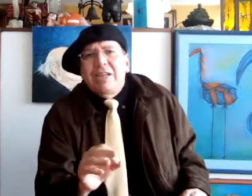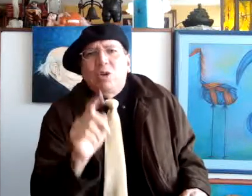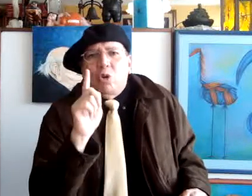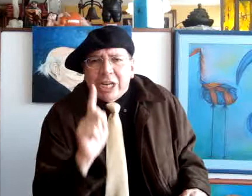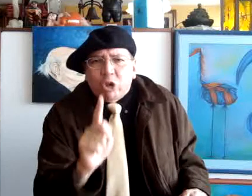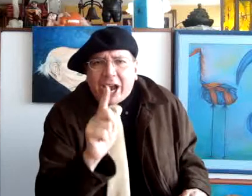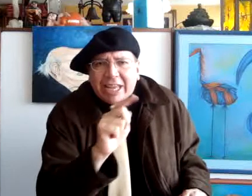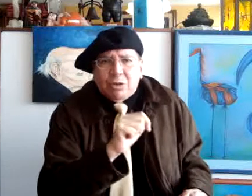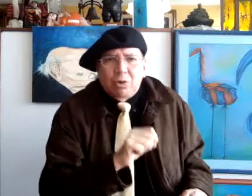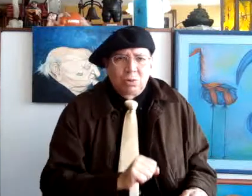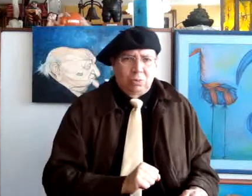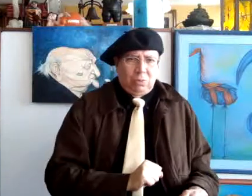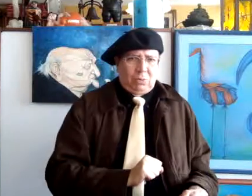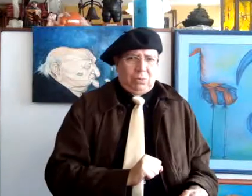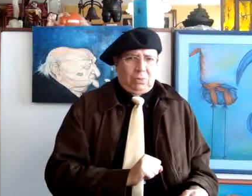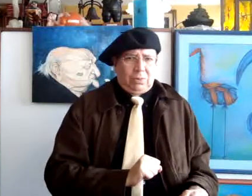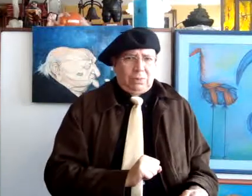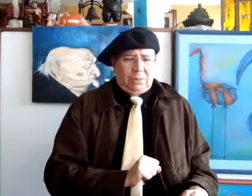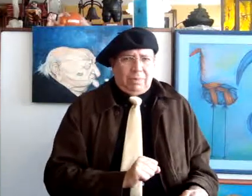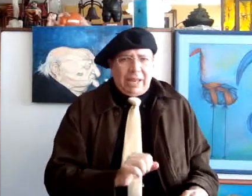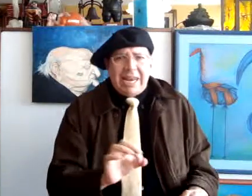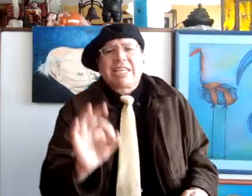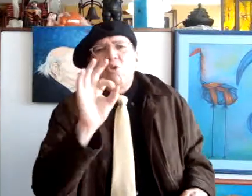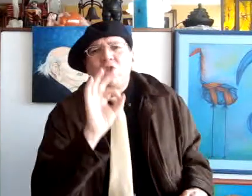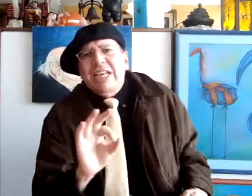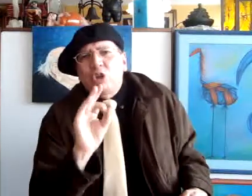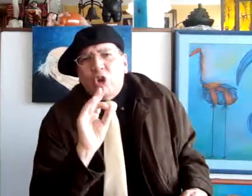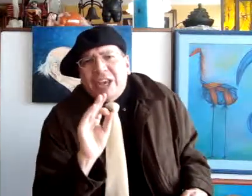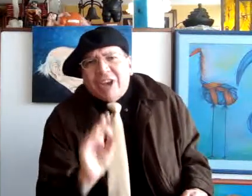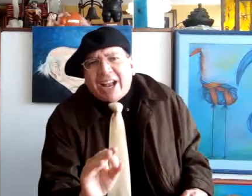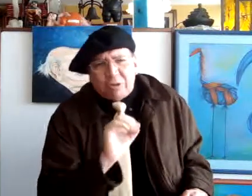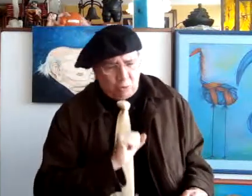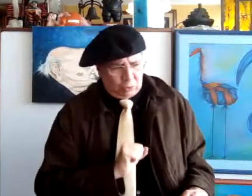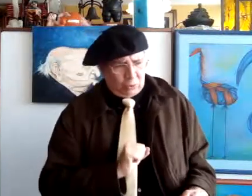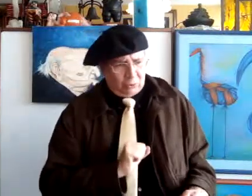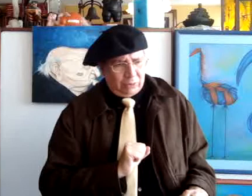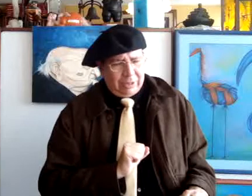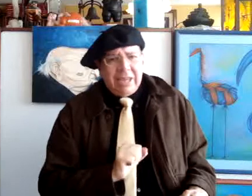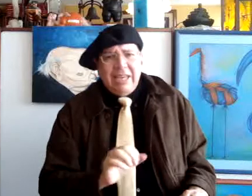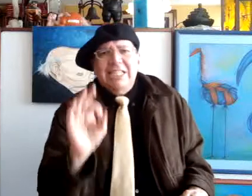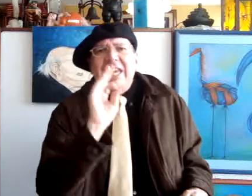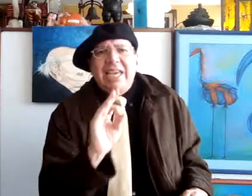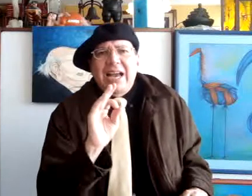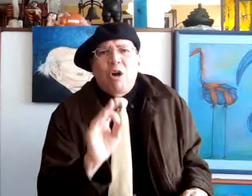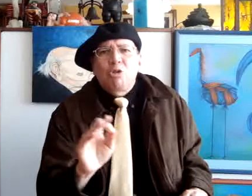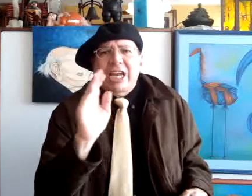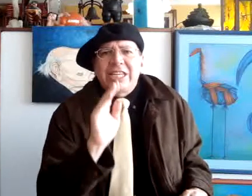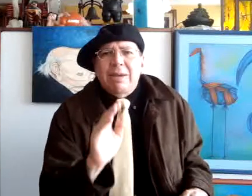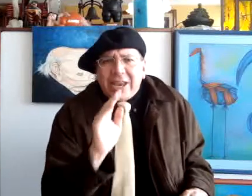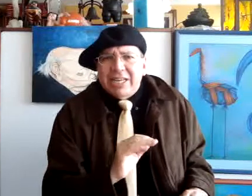con Río de Janeiro. La segunda lección que he sacado, es que a Oscar Niemeyer